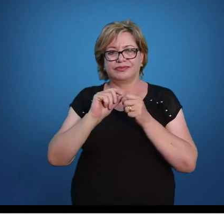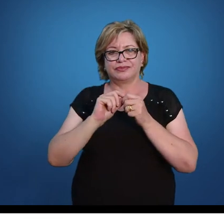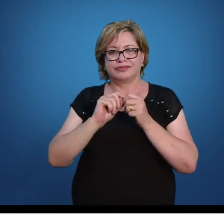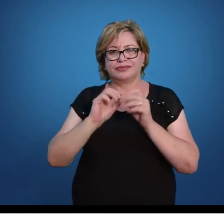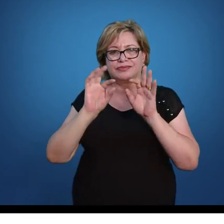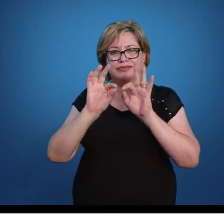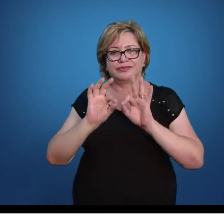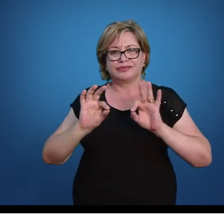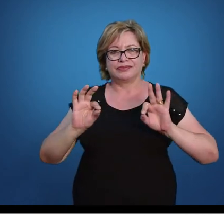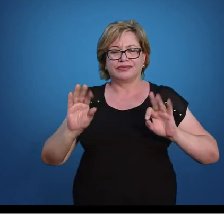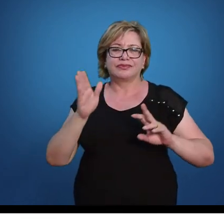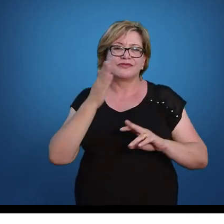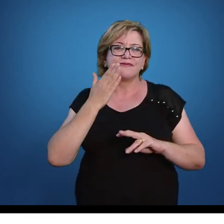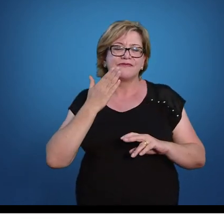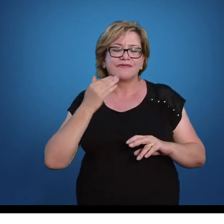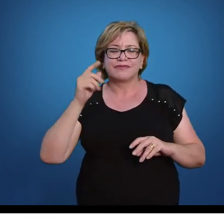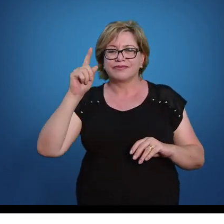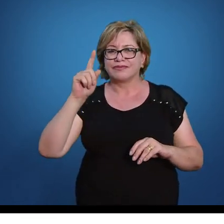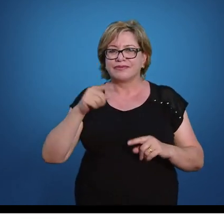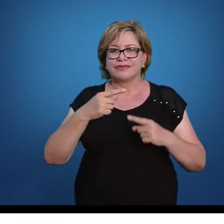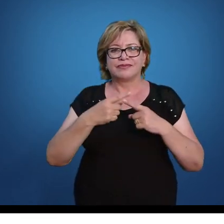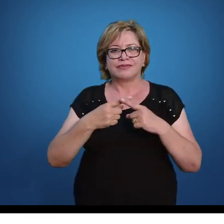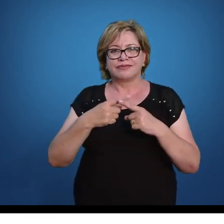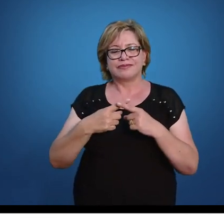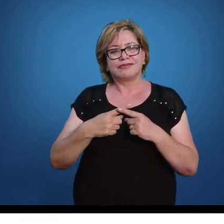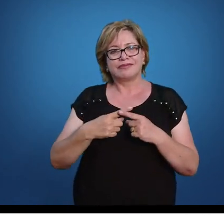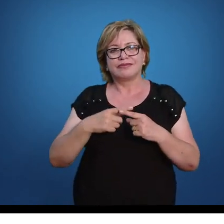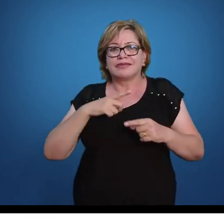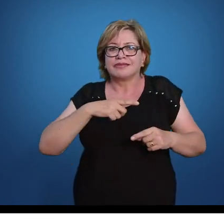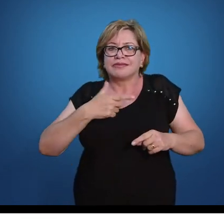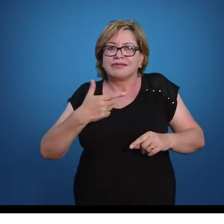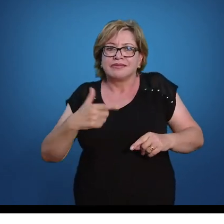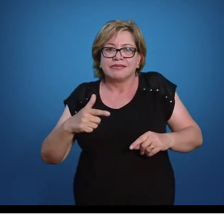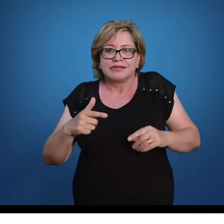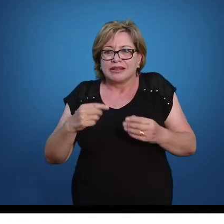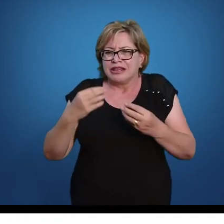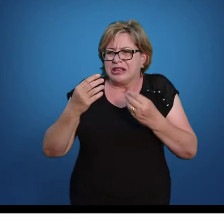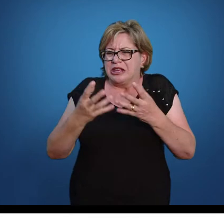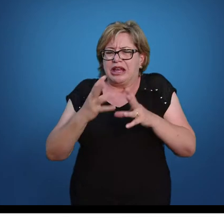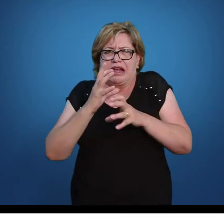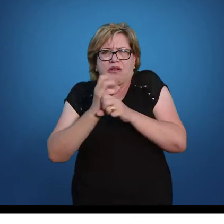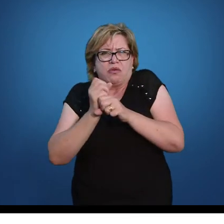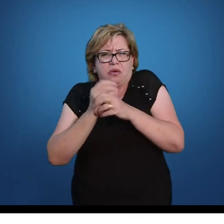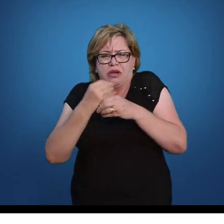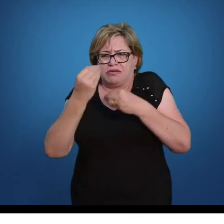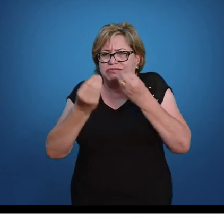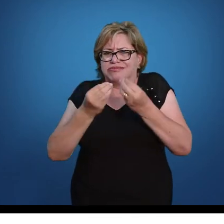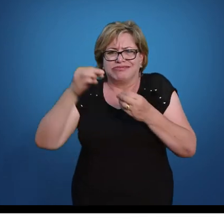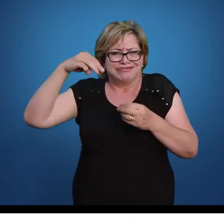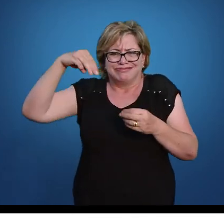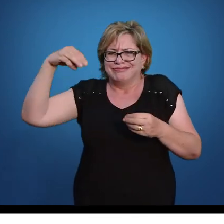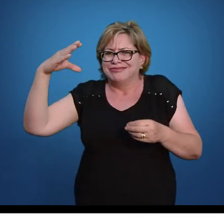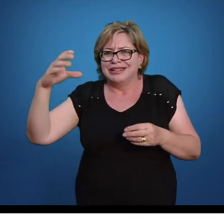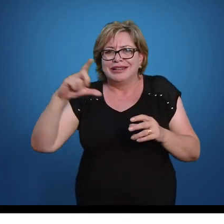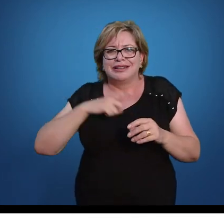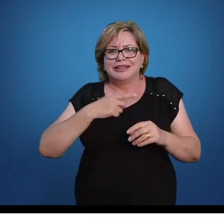é extremamente fácil. Por quê? Porque aqui não tem um algoritmo, um cálculo, tirar mínimo. Não. Aqui é bem simples